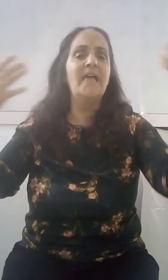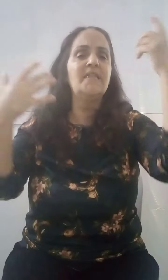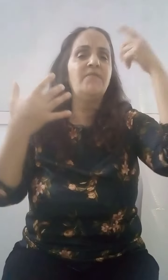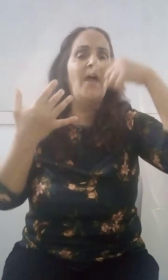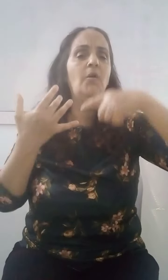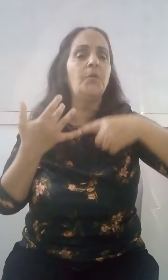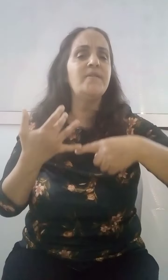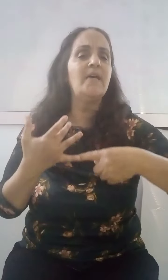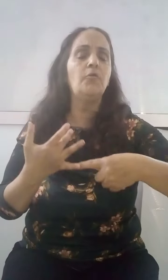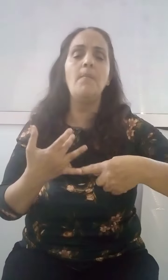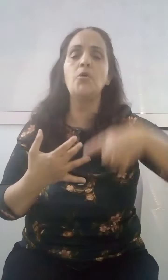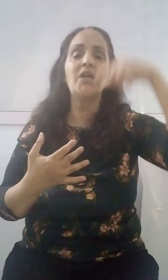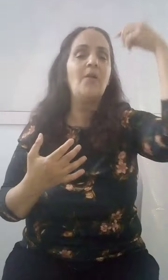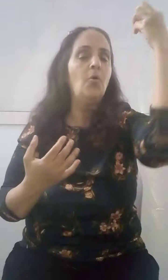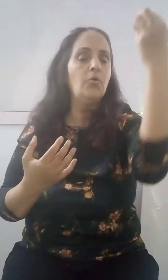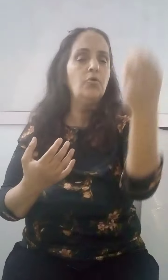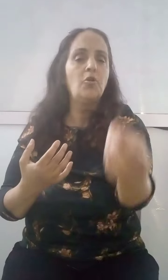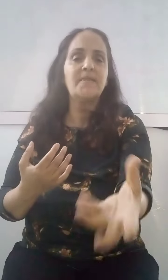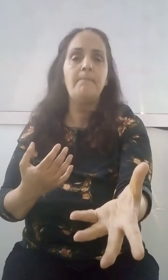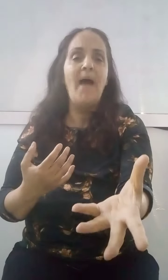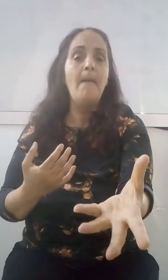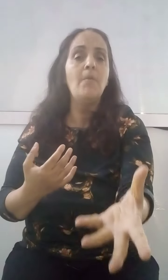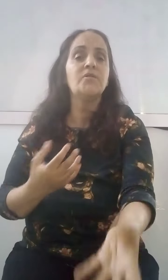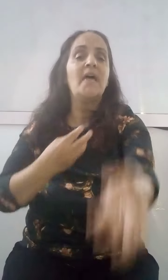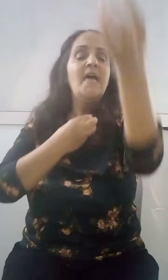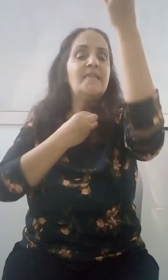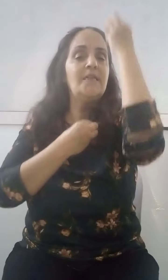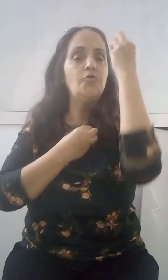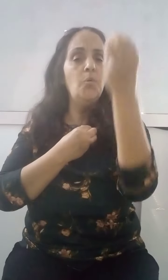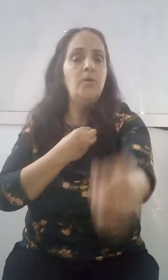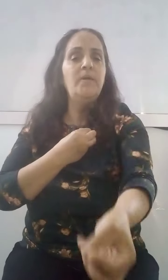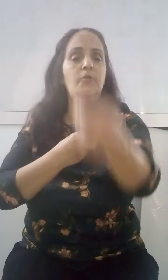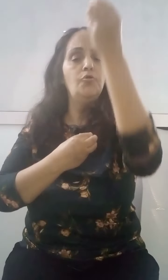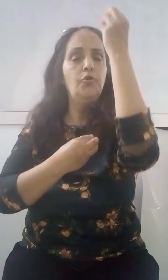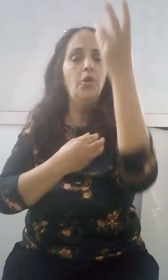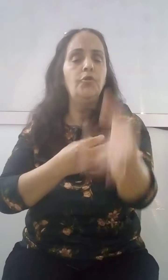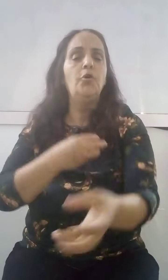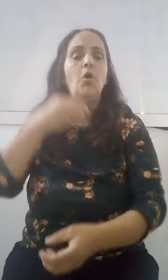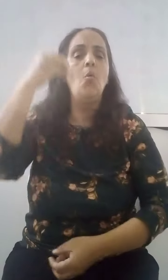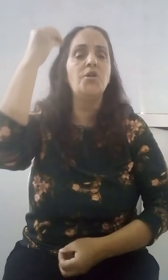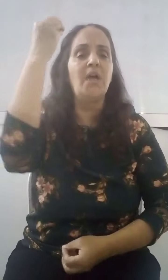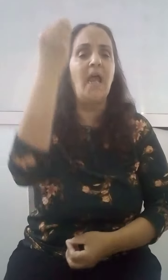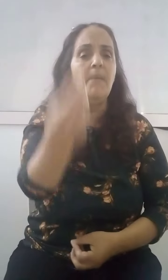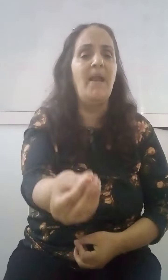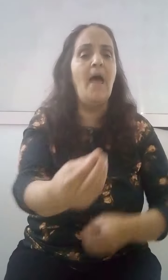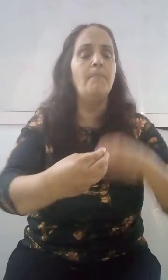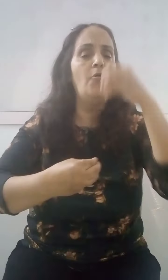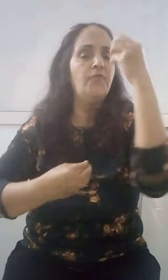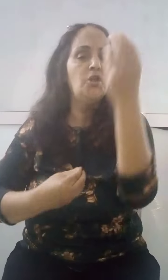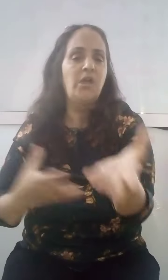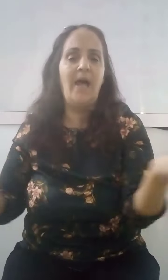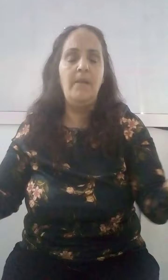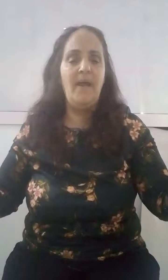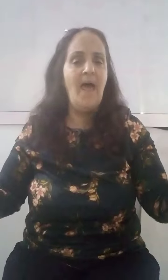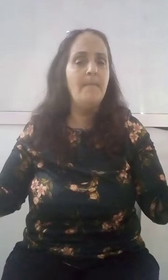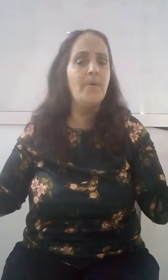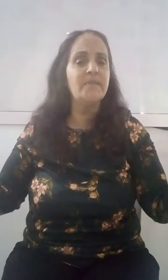لك انت في انترتين دون بوش غالو ركفو ترسيب سيدي وين وين دونو دونو جيقلب على ام بروفل جيقلب على ام بوست